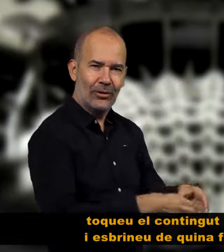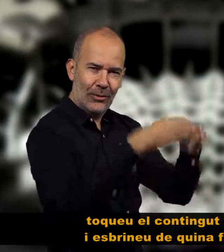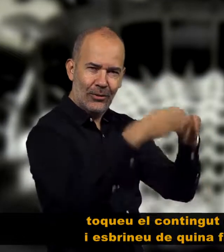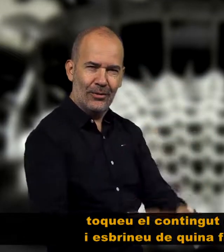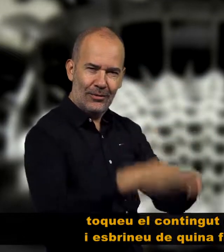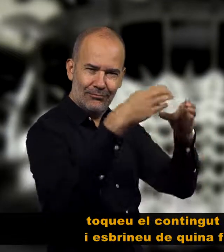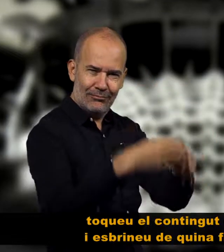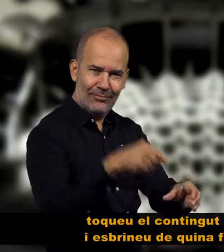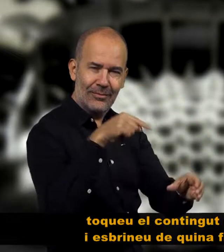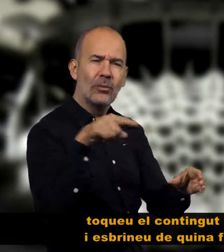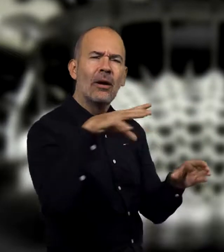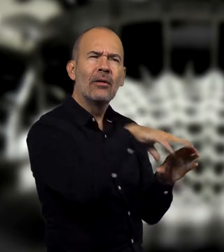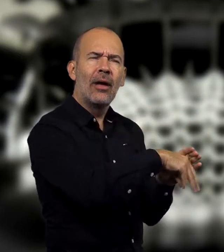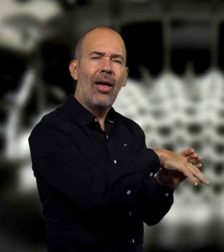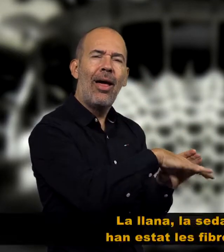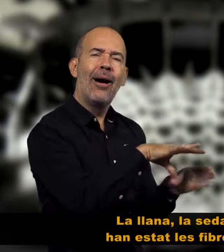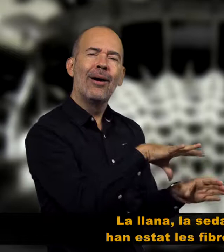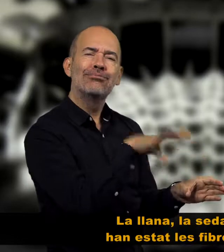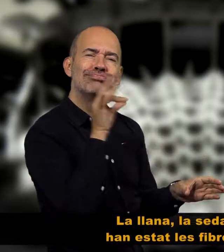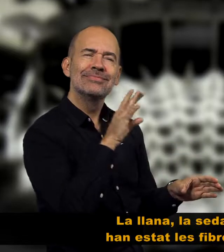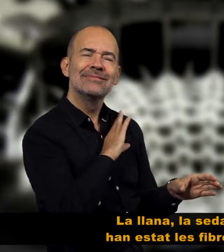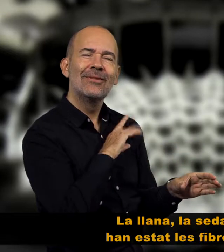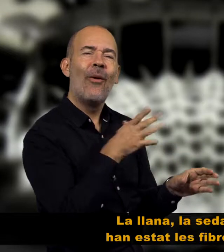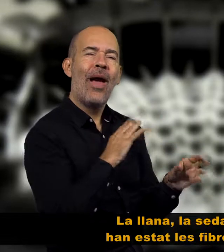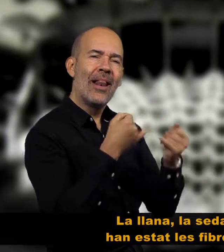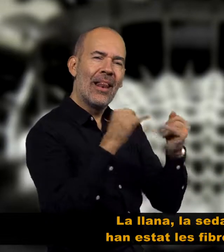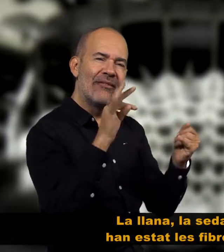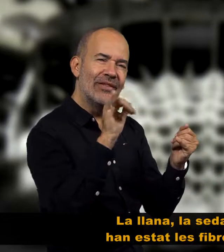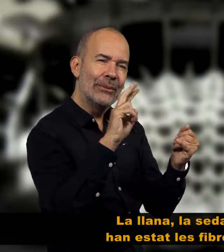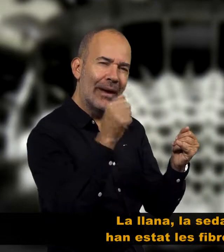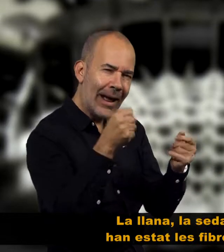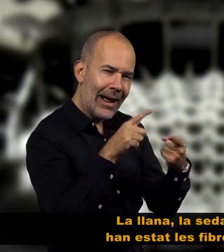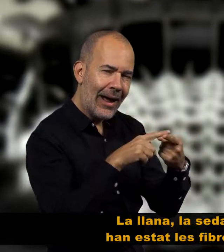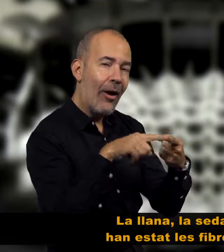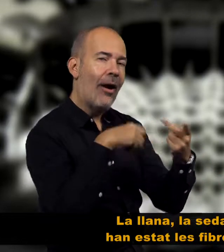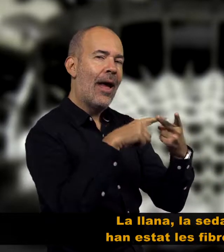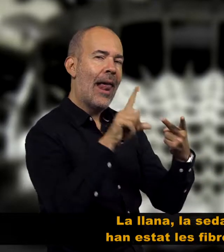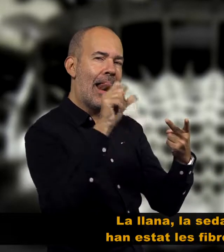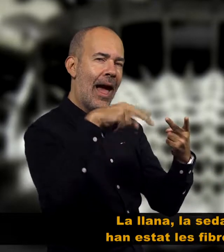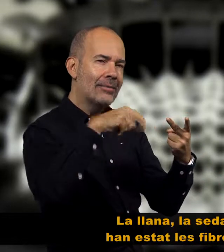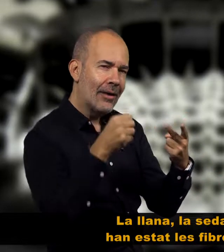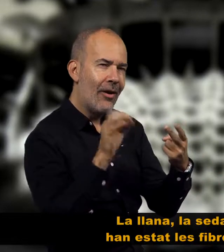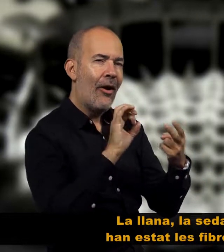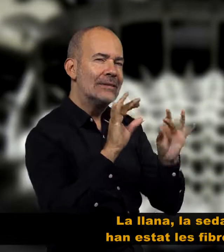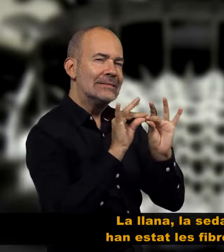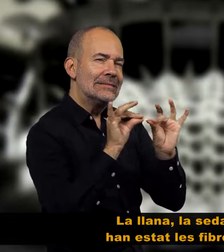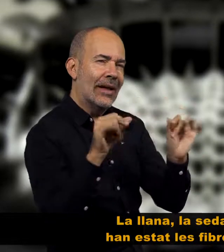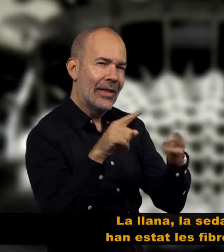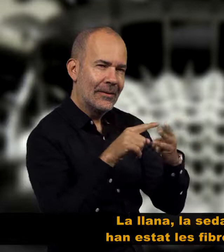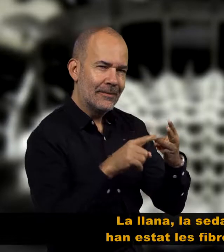La llana, la seda i el cotó han estat les fibres naturals que tradicionalment s'han utilitzat